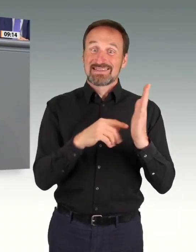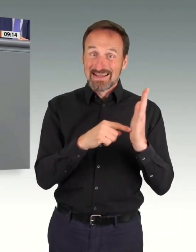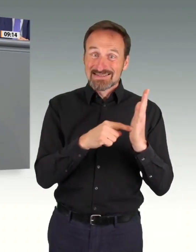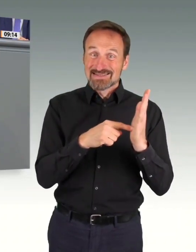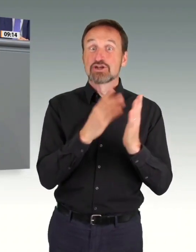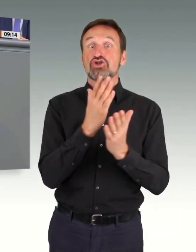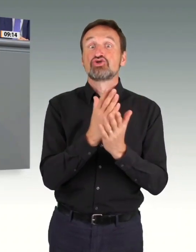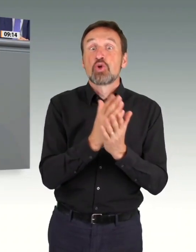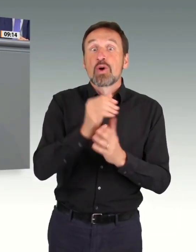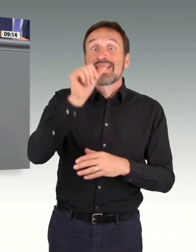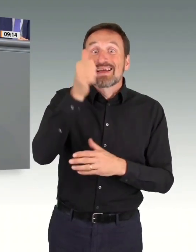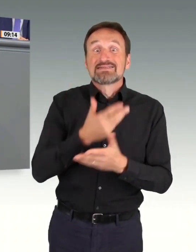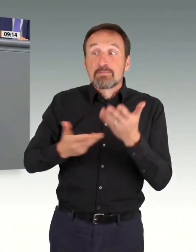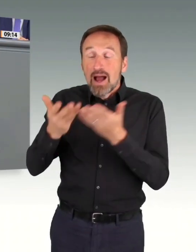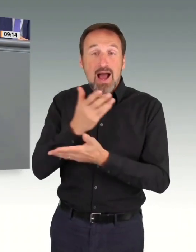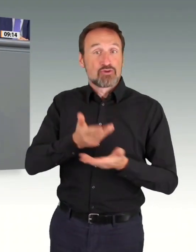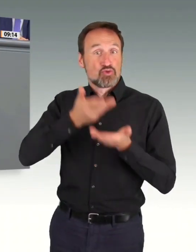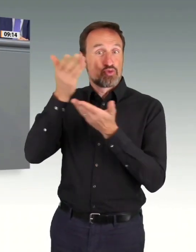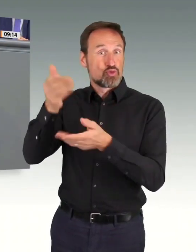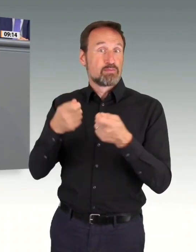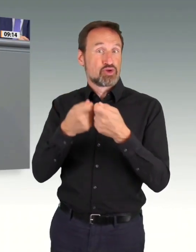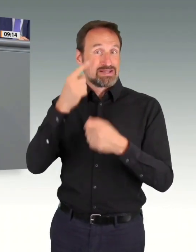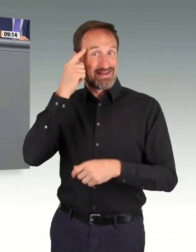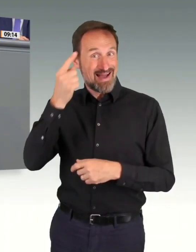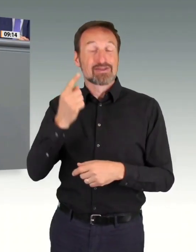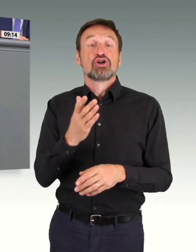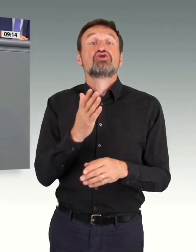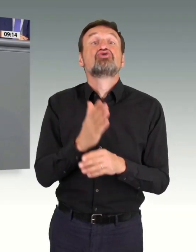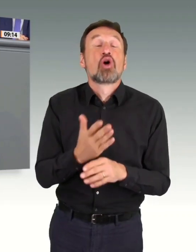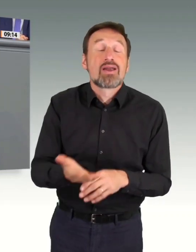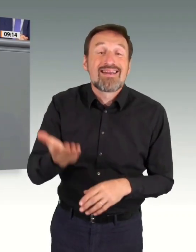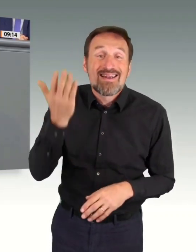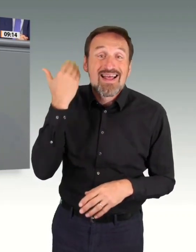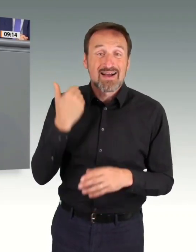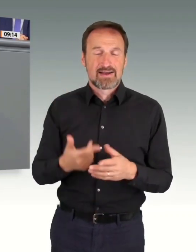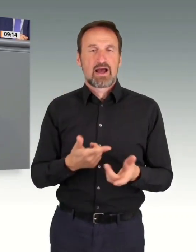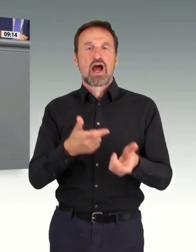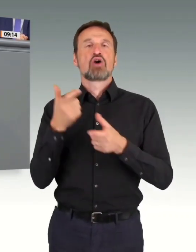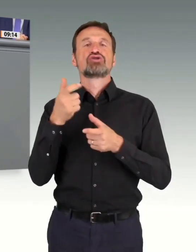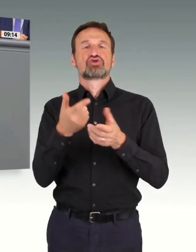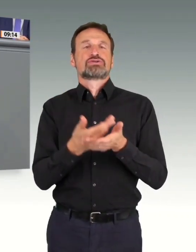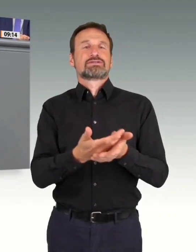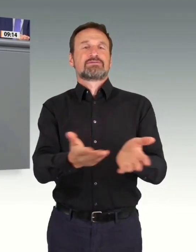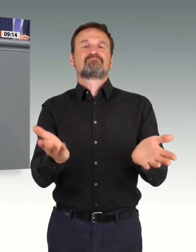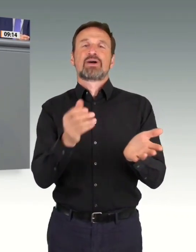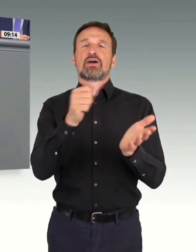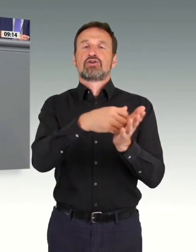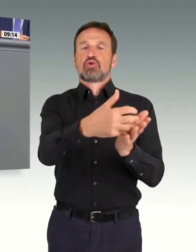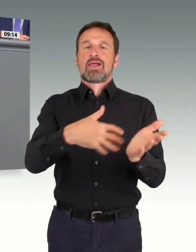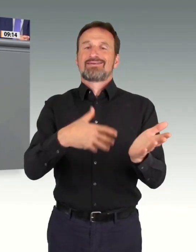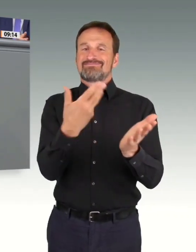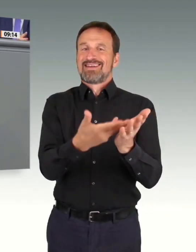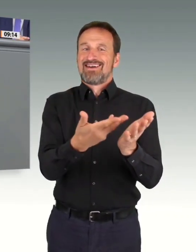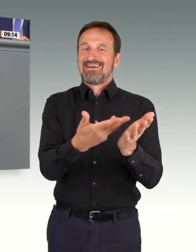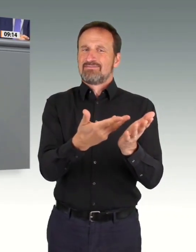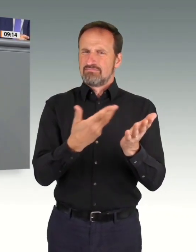vorgelegen hat, längst als Ausschussdrucksache vorliegt. Das heißt, Sie waren bereits schon seit Wochen in der Lage, sich